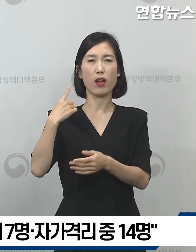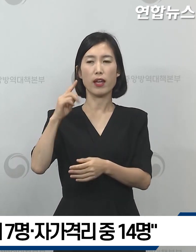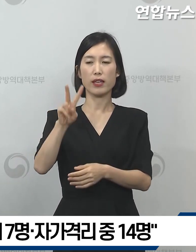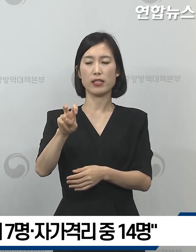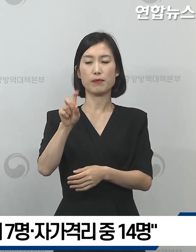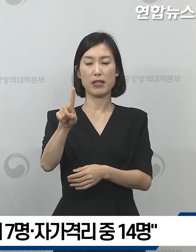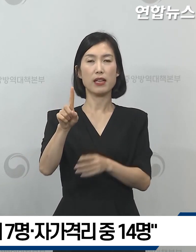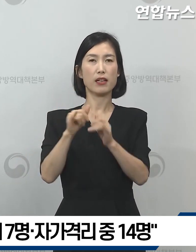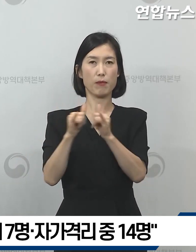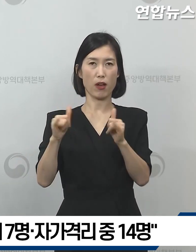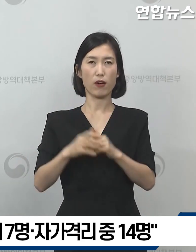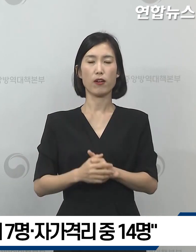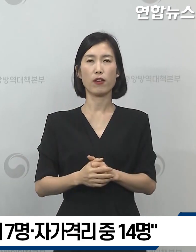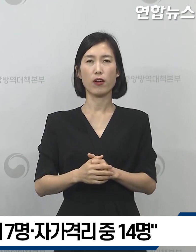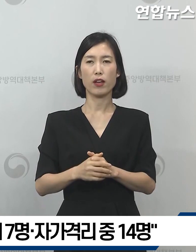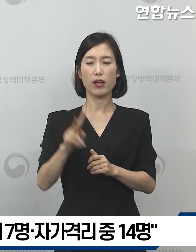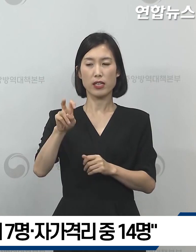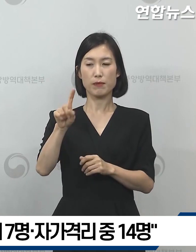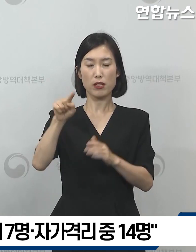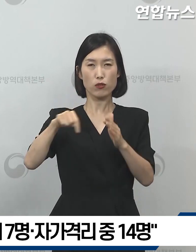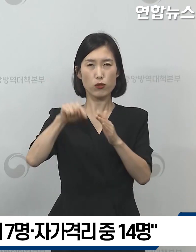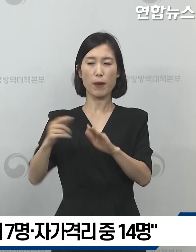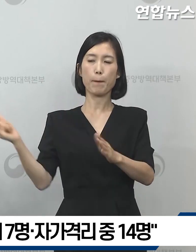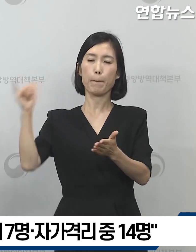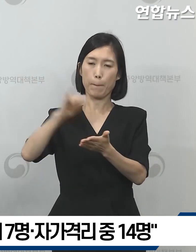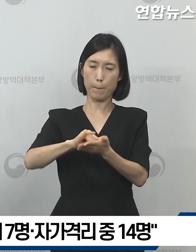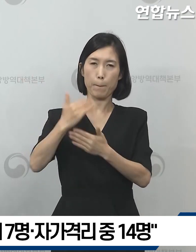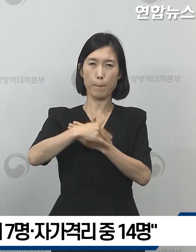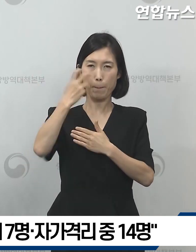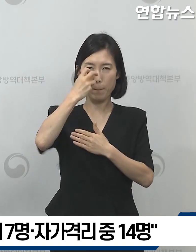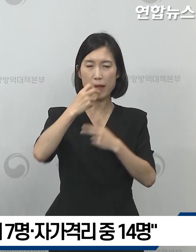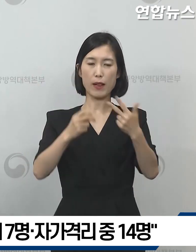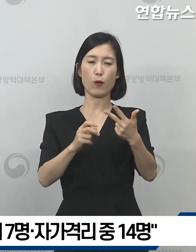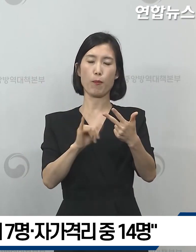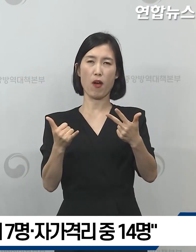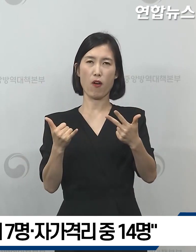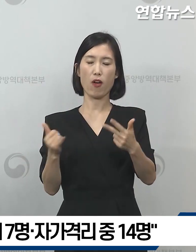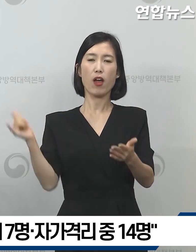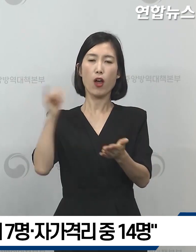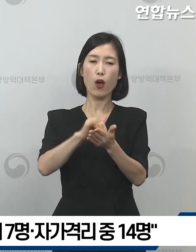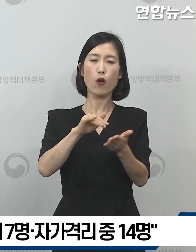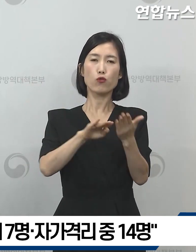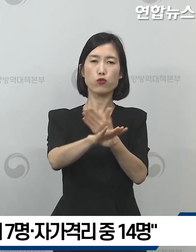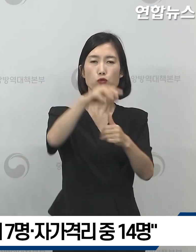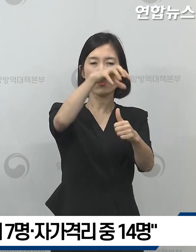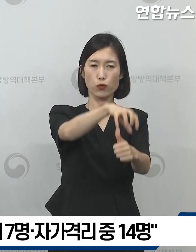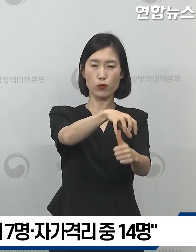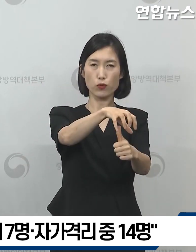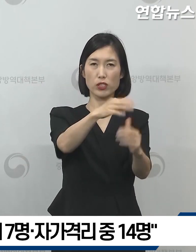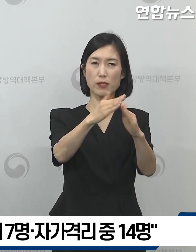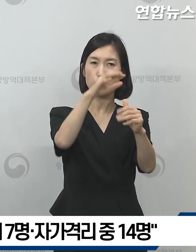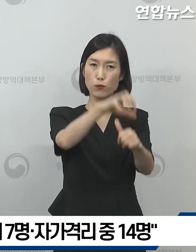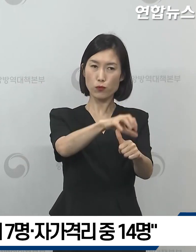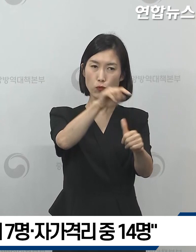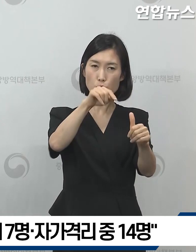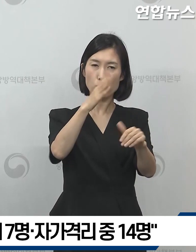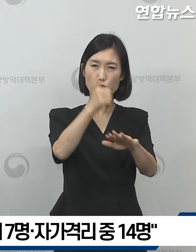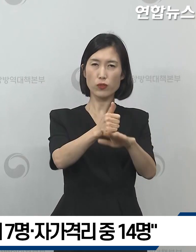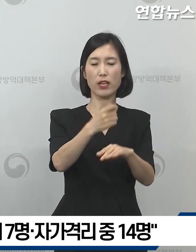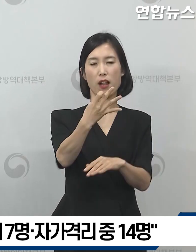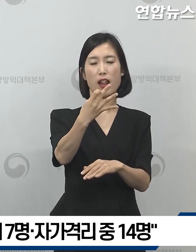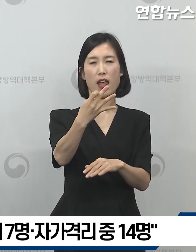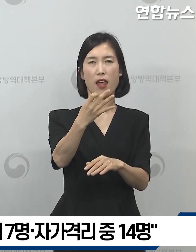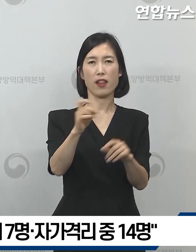21명이고 이 중 검역 단계에서 7명, 입국 후 지역사회 자가 격리 중에 14명이